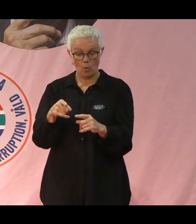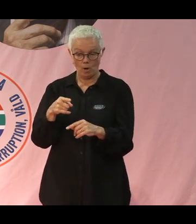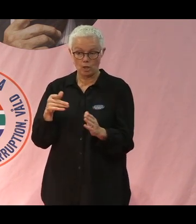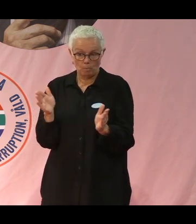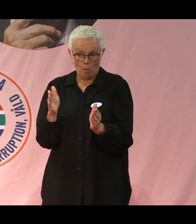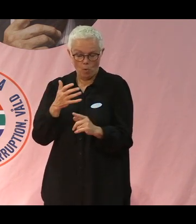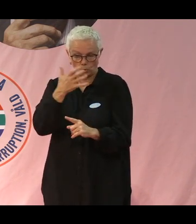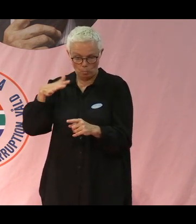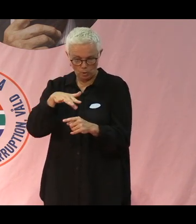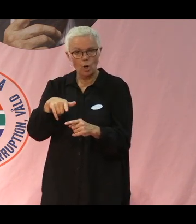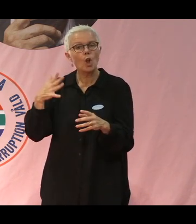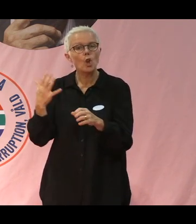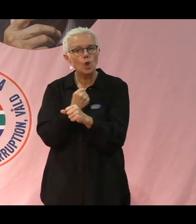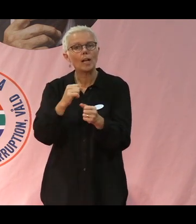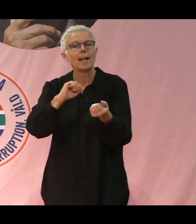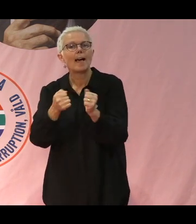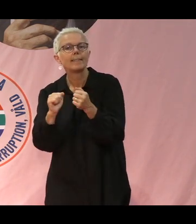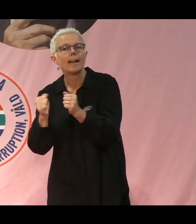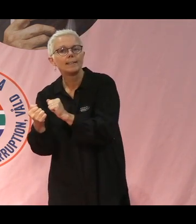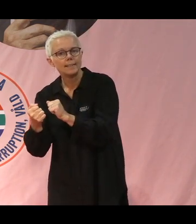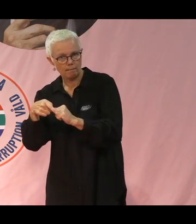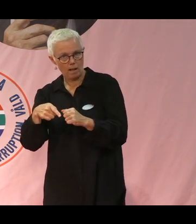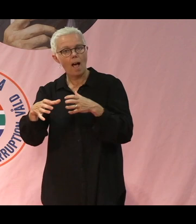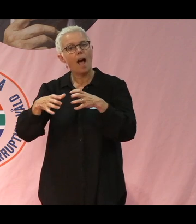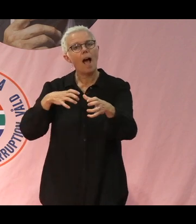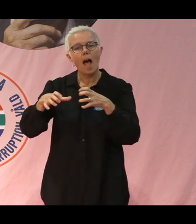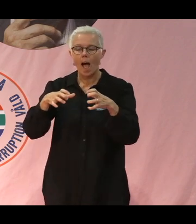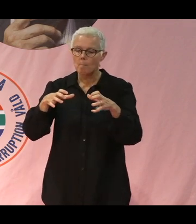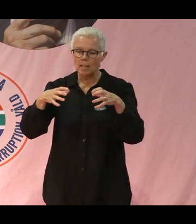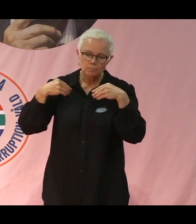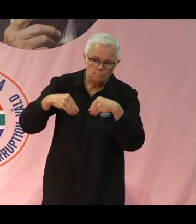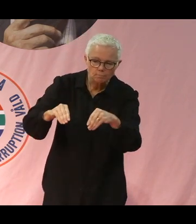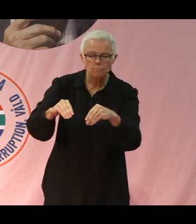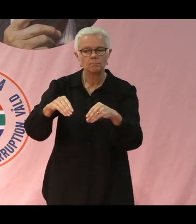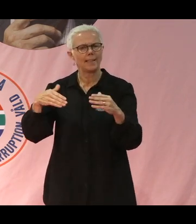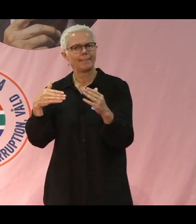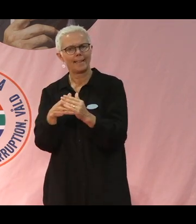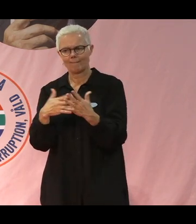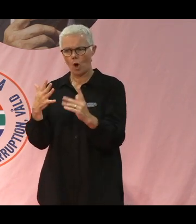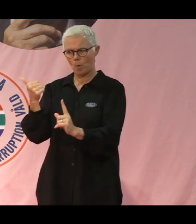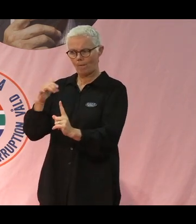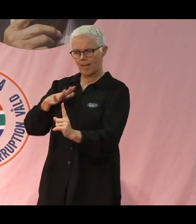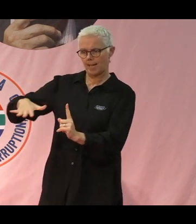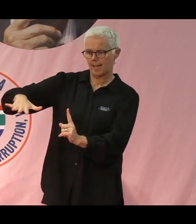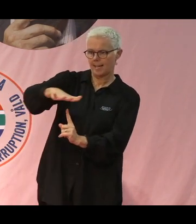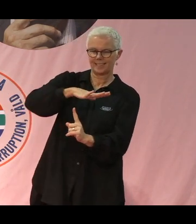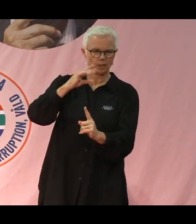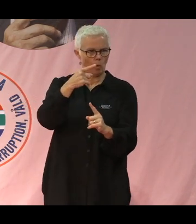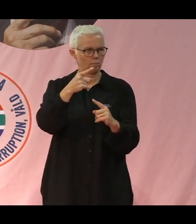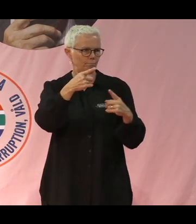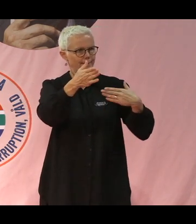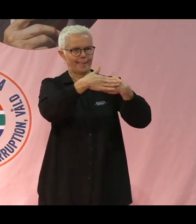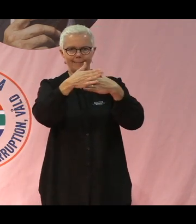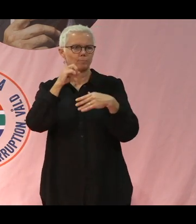jordbruk har lyckats ställa om och anpassa sina skördar till behoven som fanns lokalt när marknaderna stängdes.